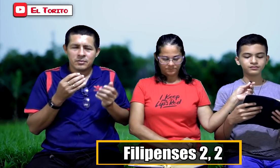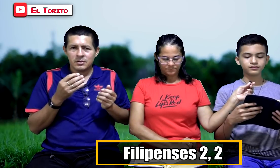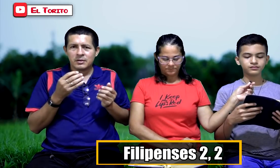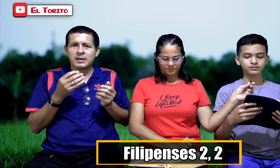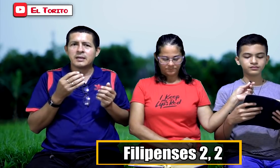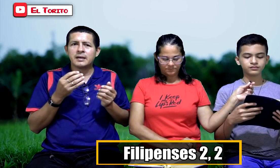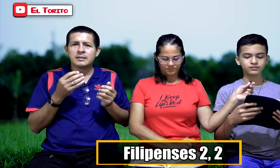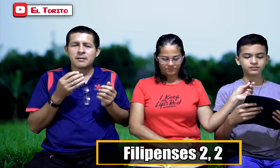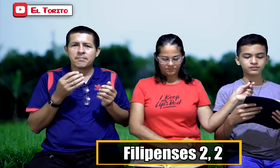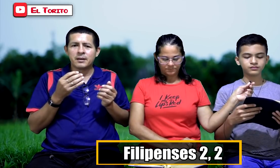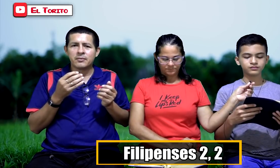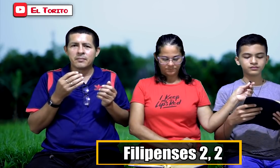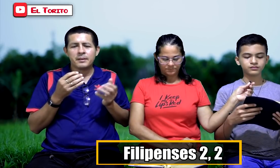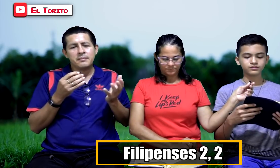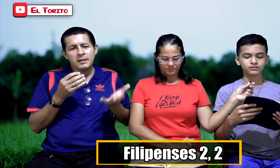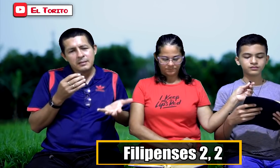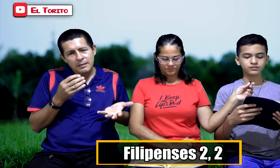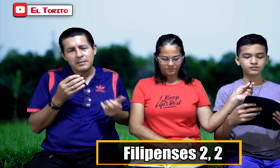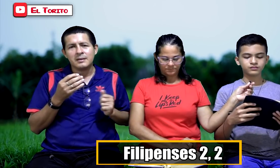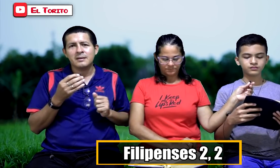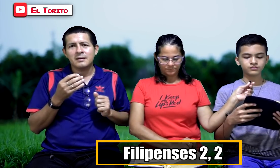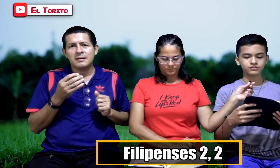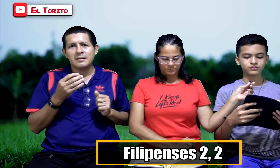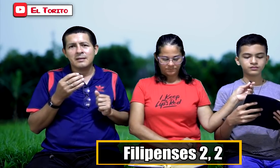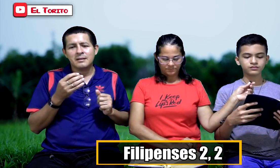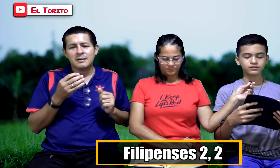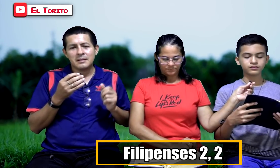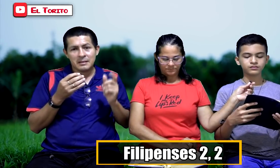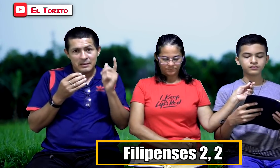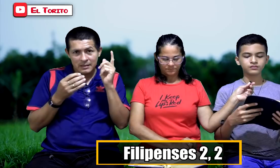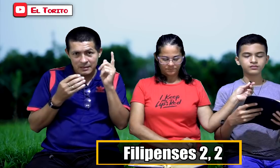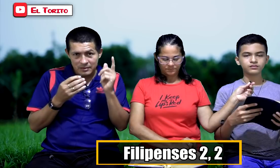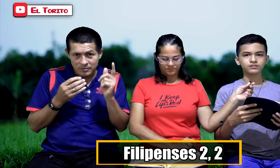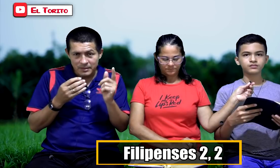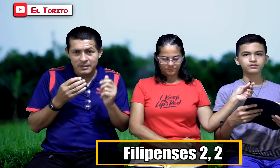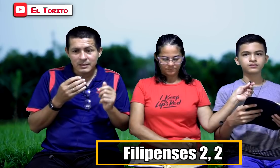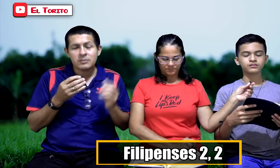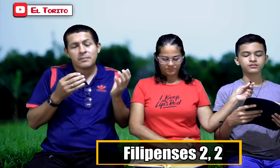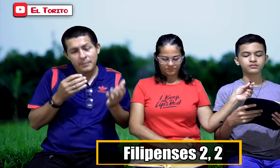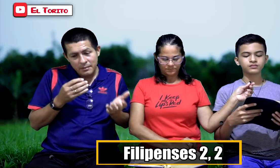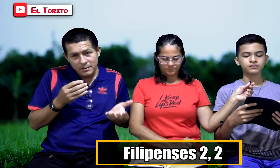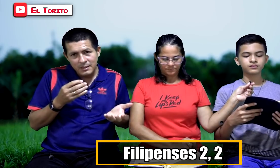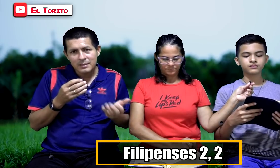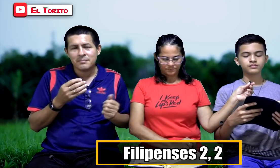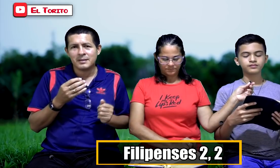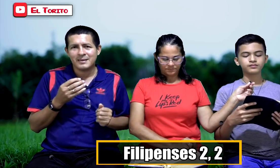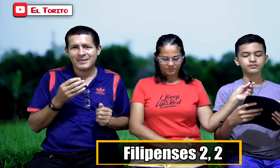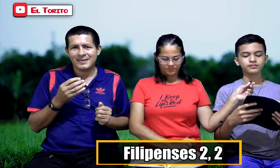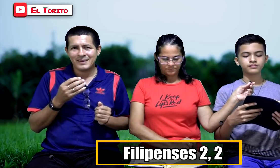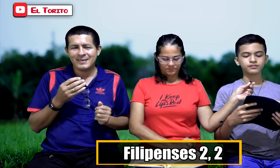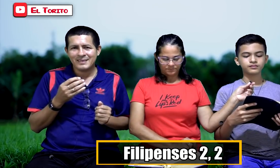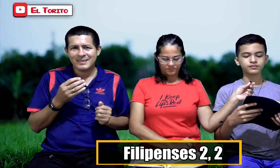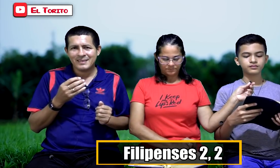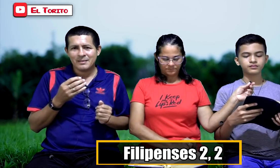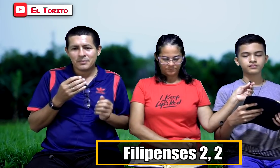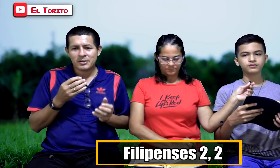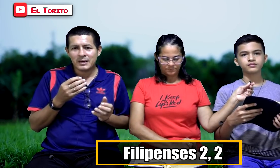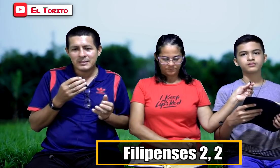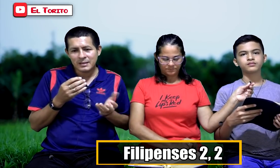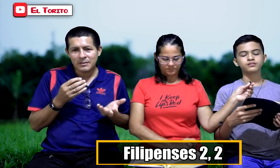que llega San Pablo, permítame, en nombre de Cristo, permítame. ¿Por qué dice que lo